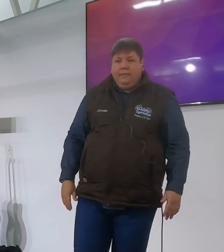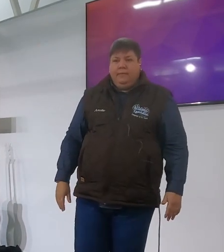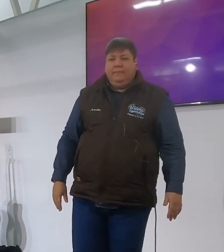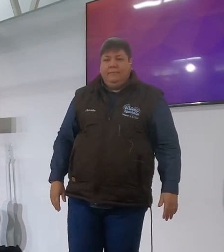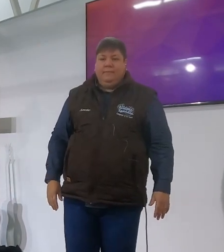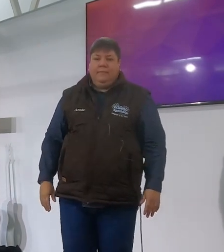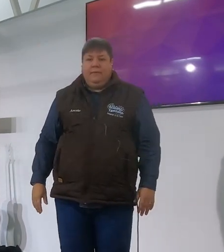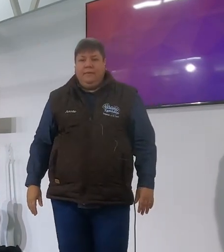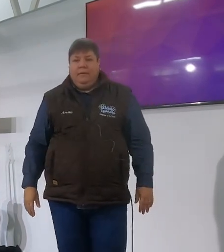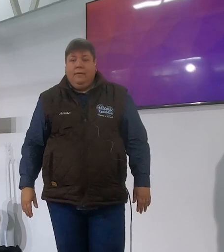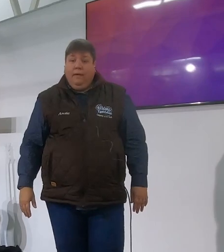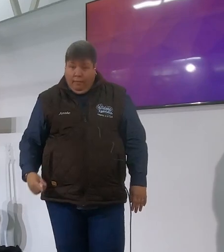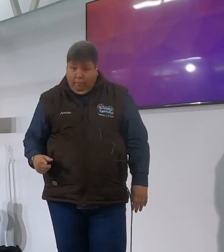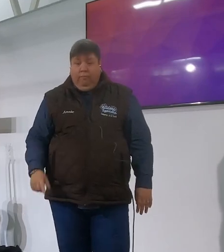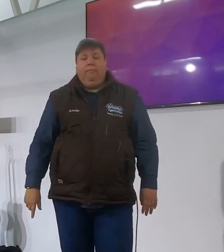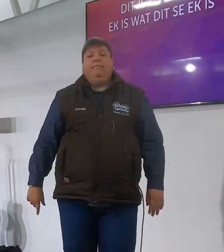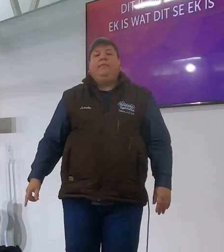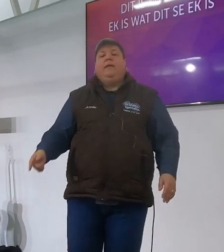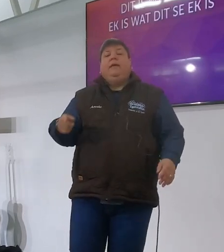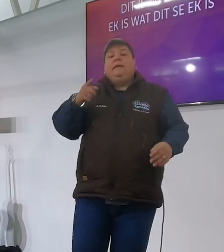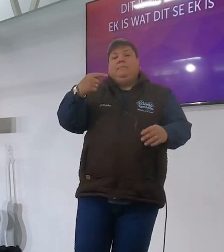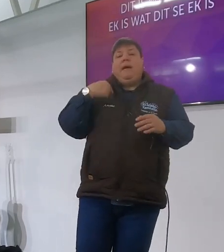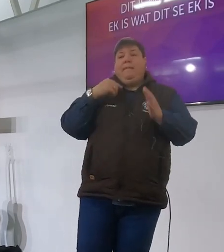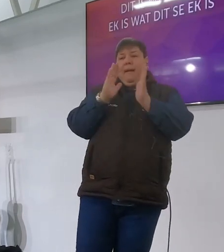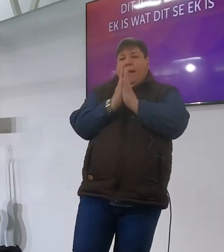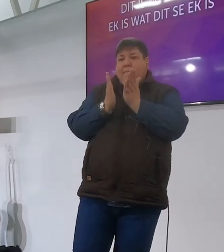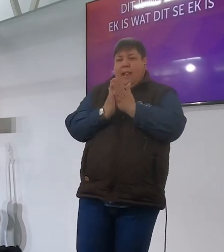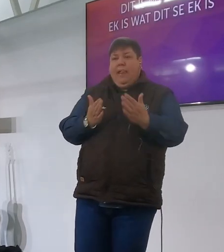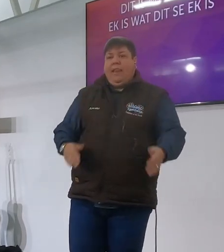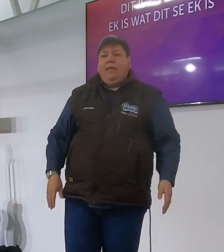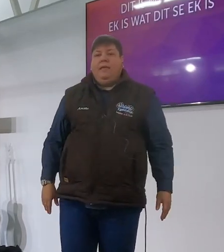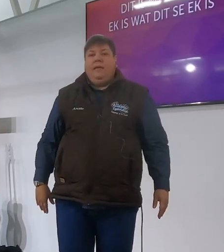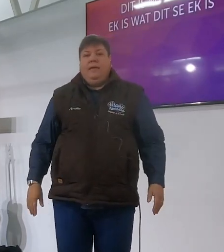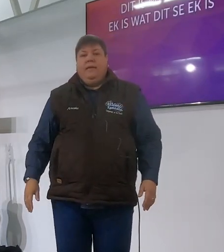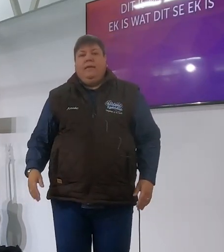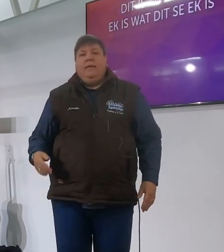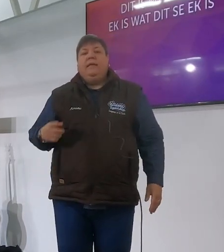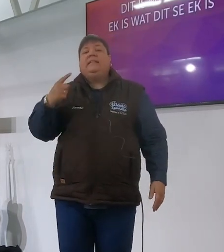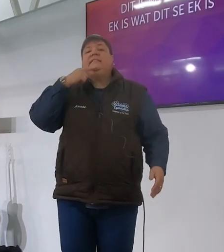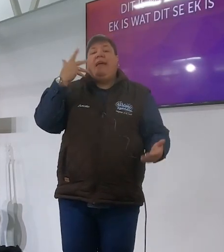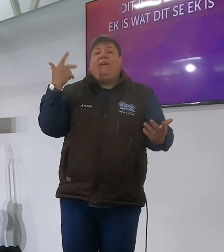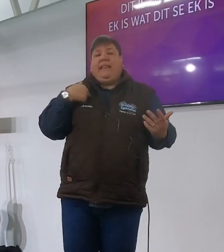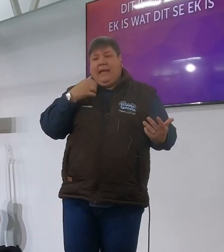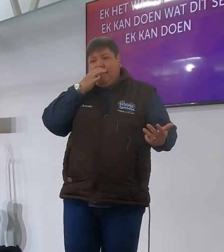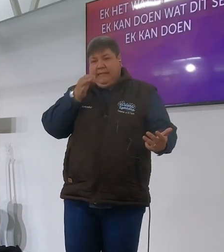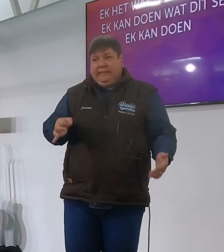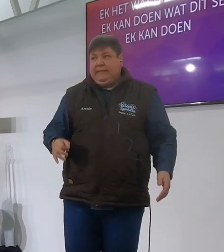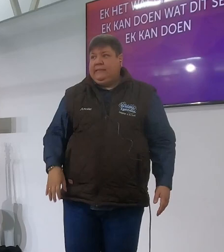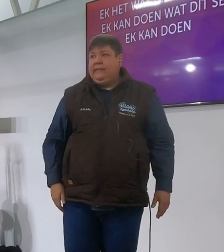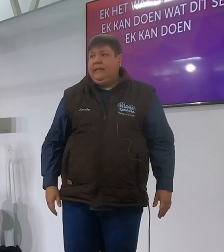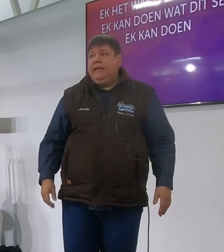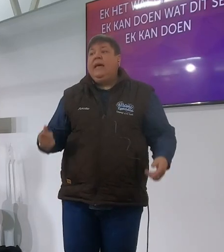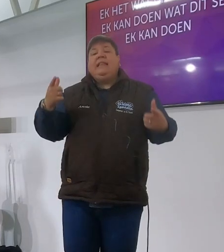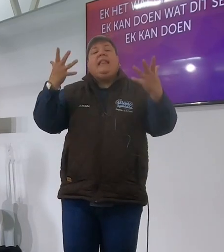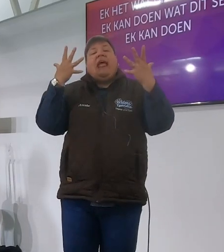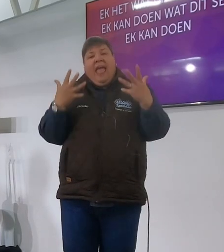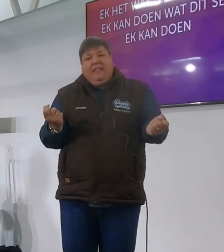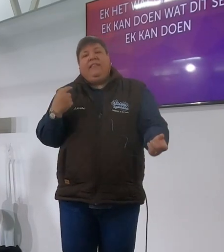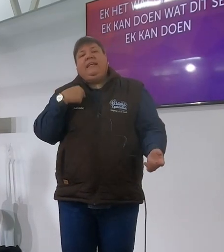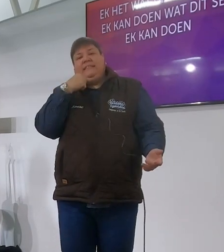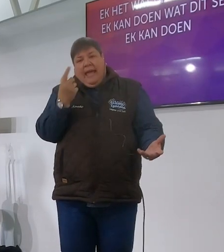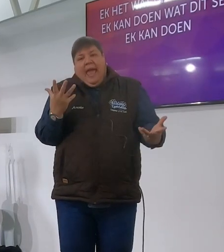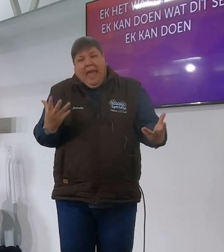in die lucht sê je hart saam met my dit is my bybel ek is wat het sê ek is ek het wat het sê ek het